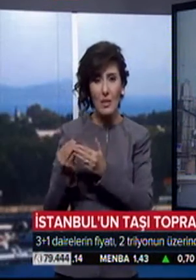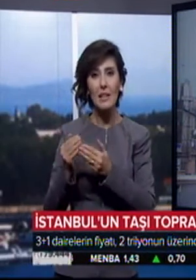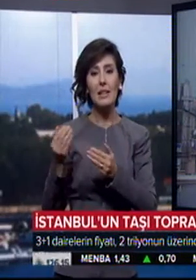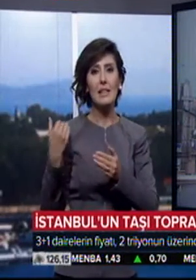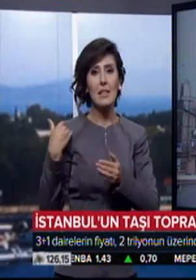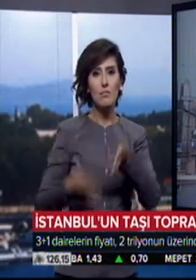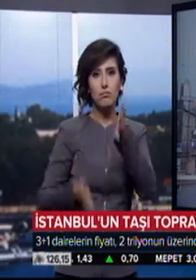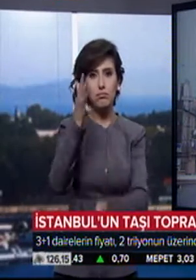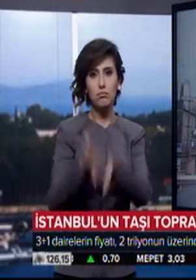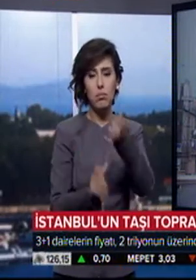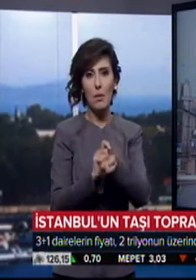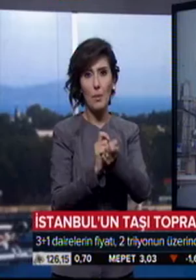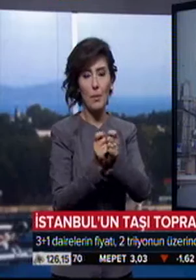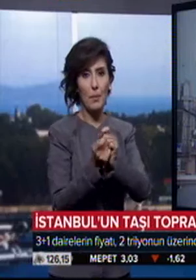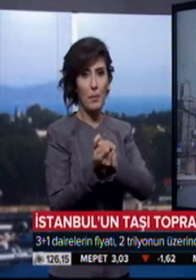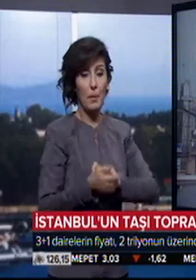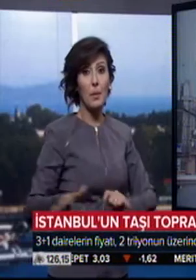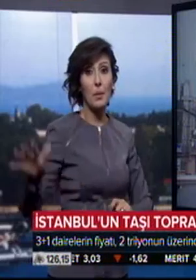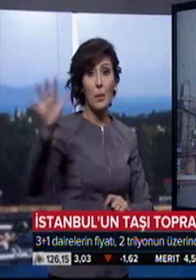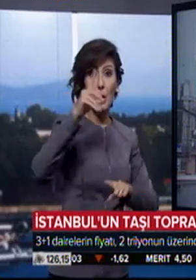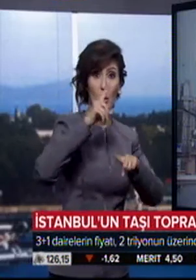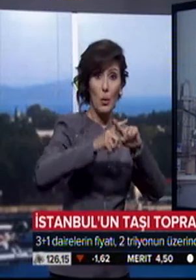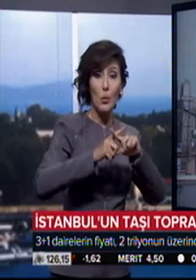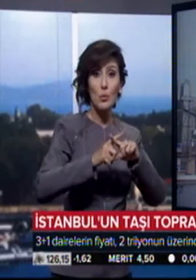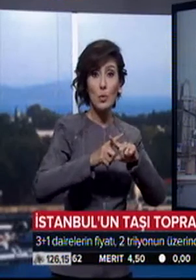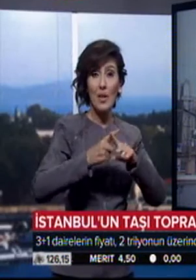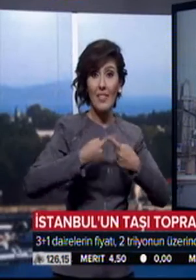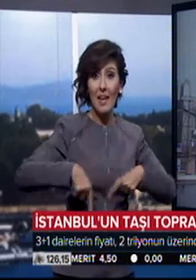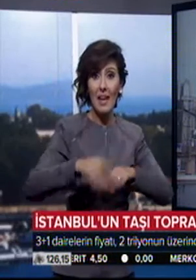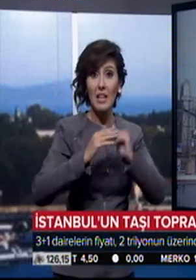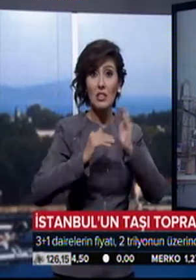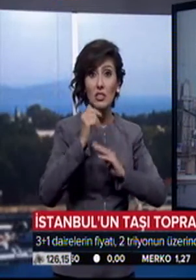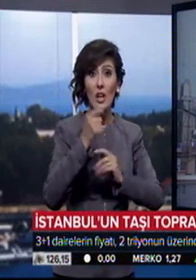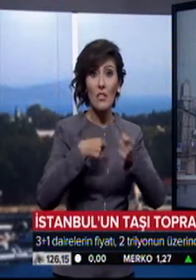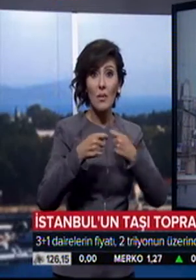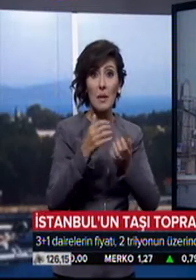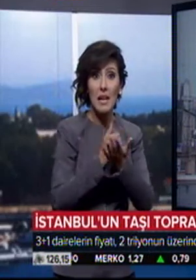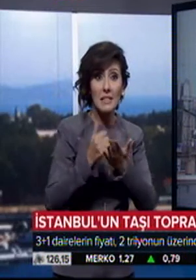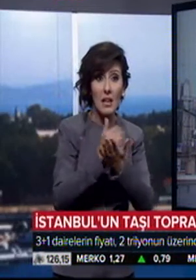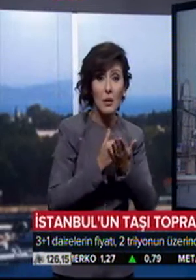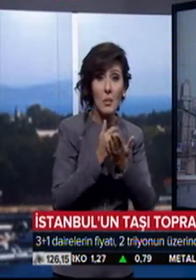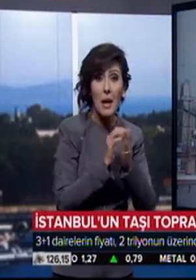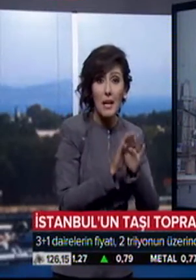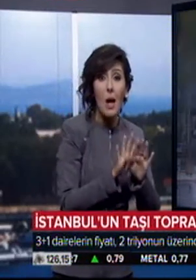Gökyüzüne uzanan bu lüks daireler inşaat firmalarına kazandırmakla kalmıyor. Gece kondu sahiplerini de servet sahibi yapıyor.